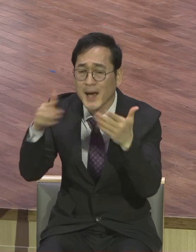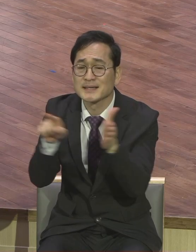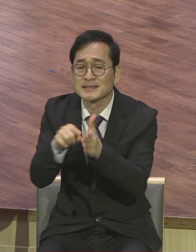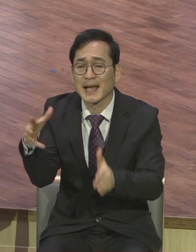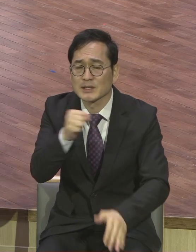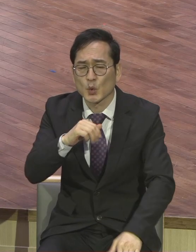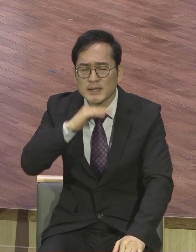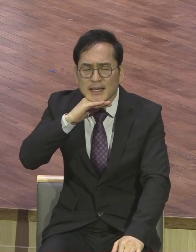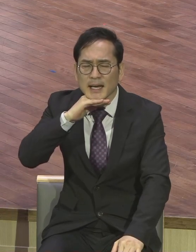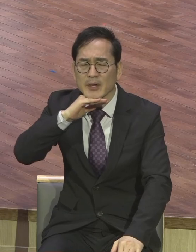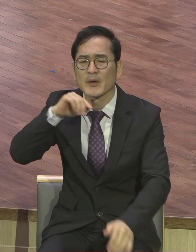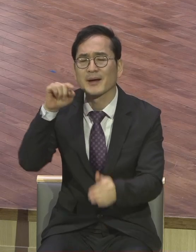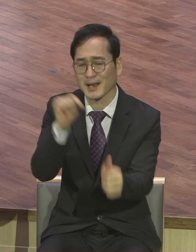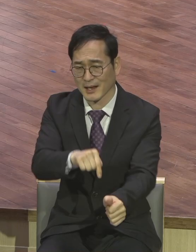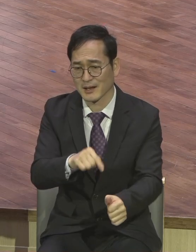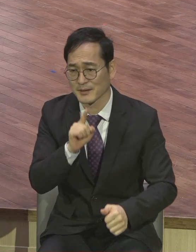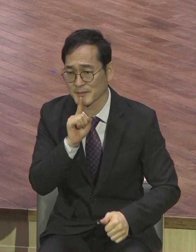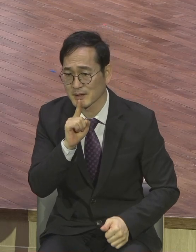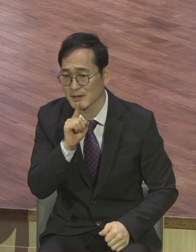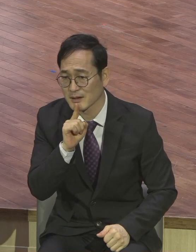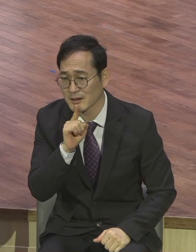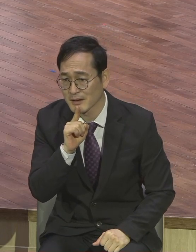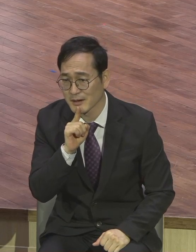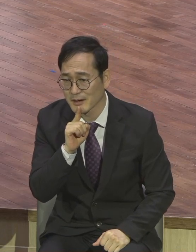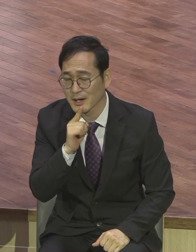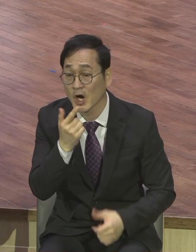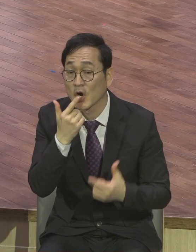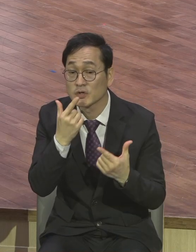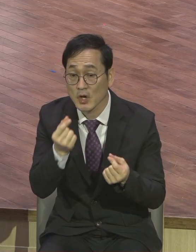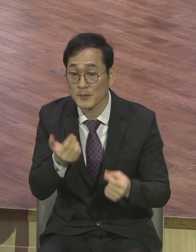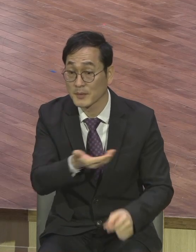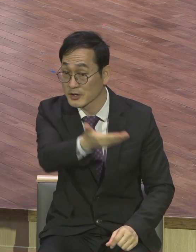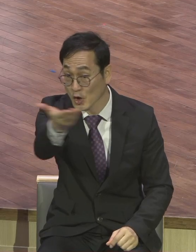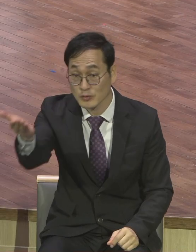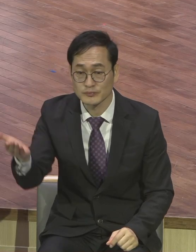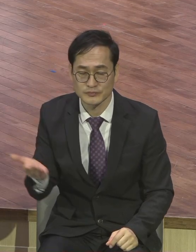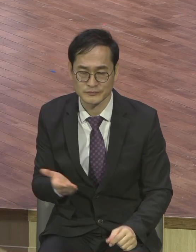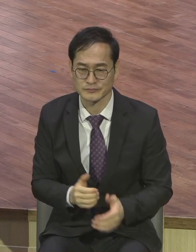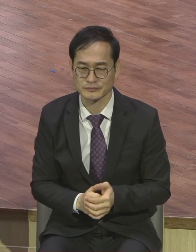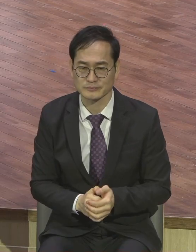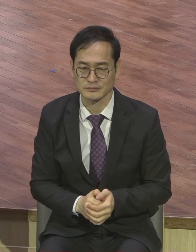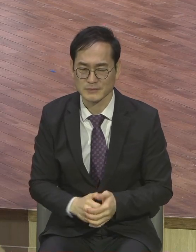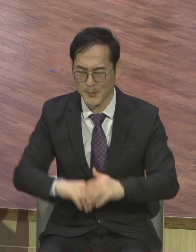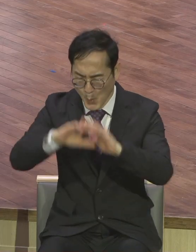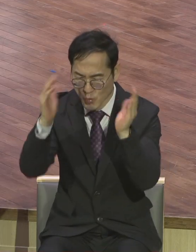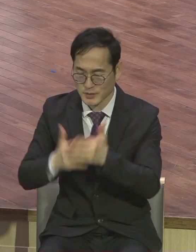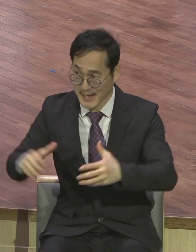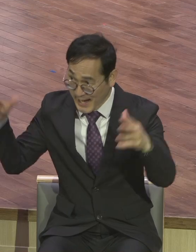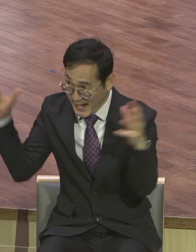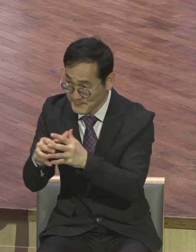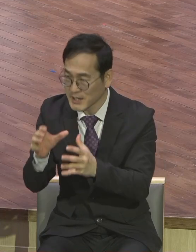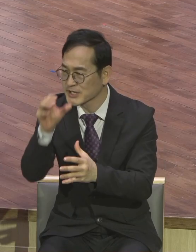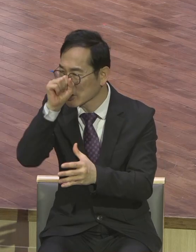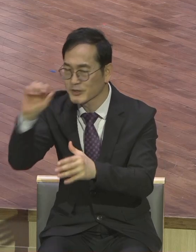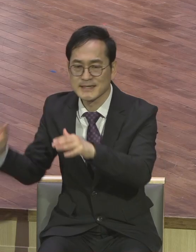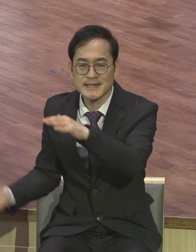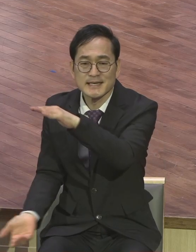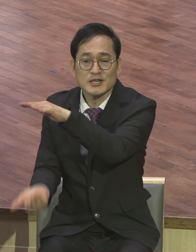영계 모든 성도는 모든 것을 합력하여 선을 이루시는 하나님을